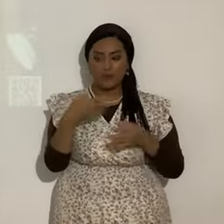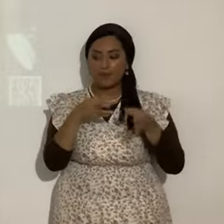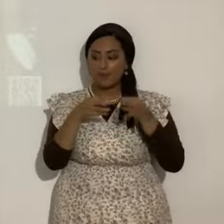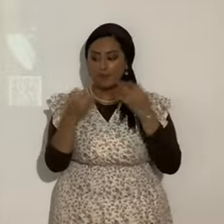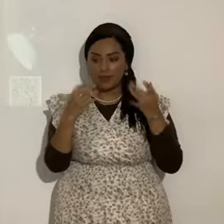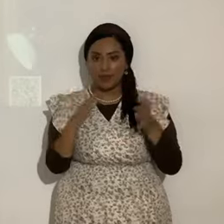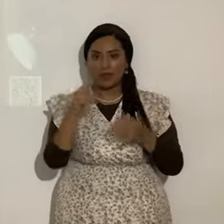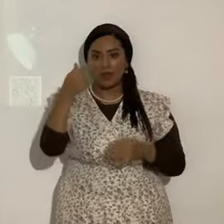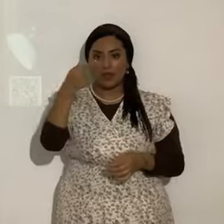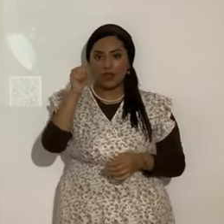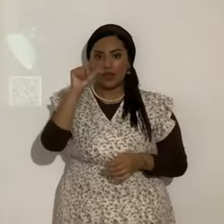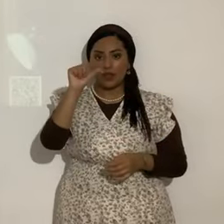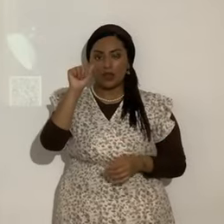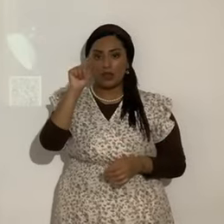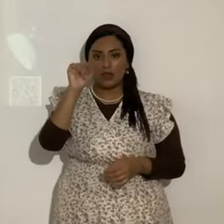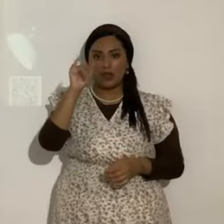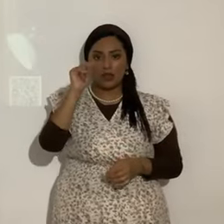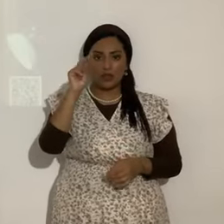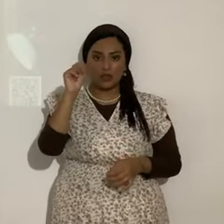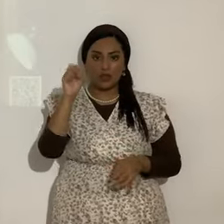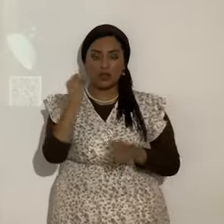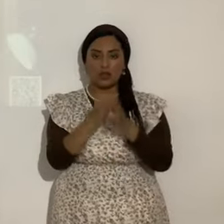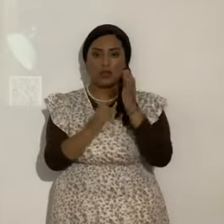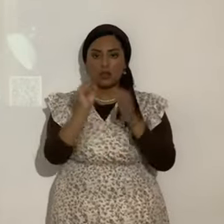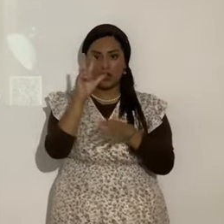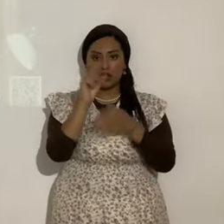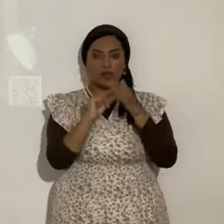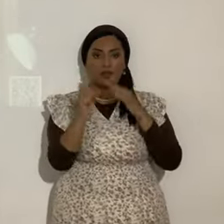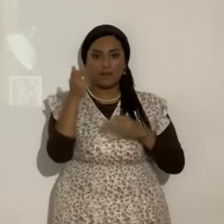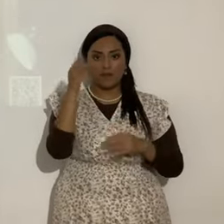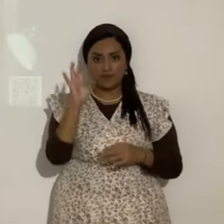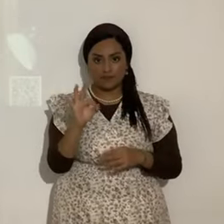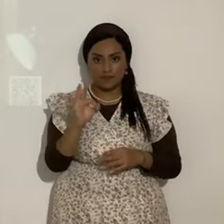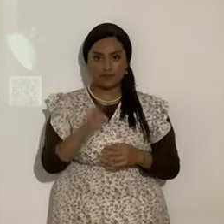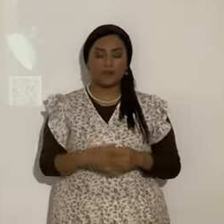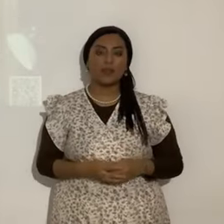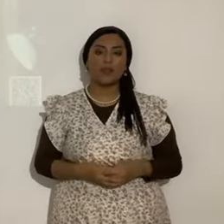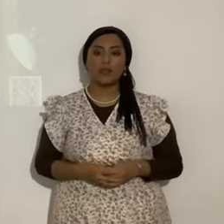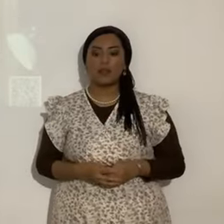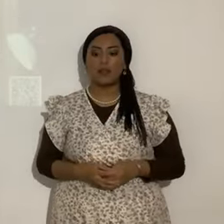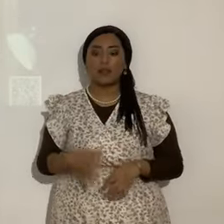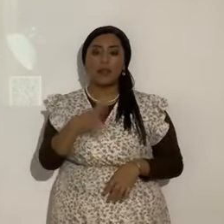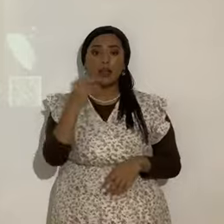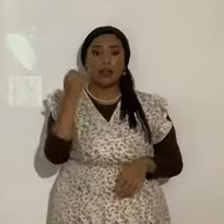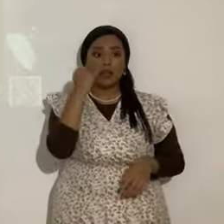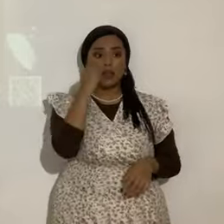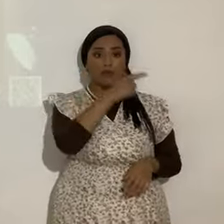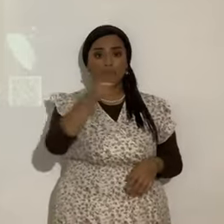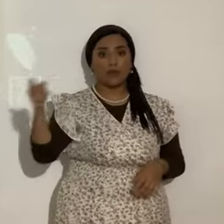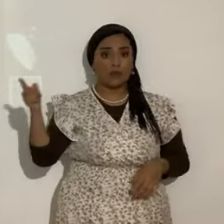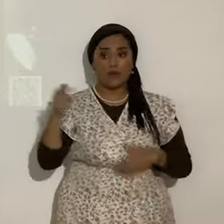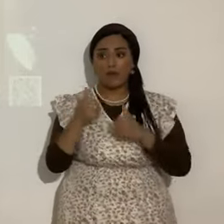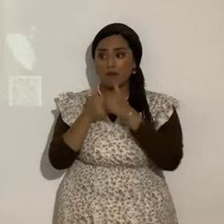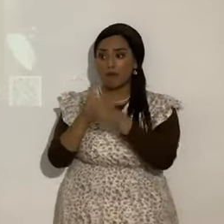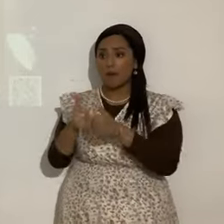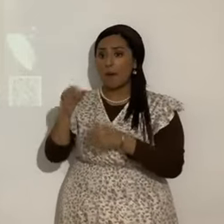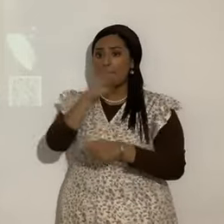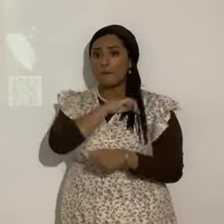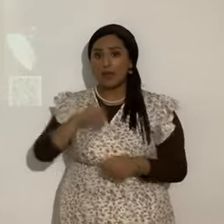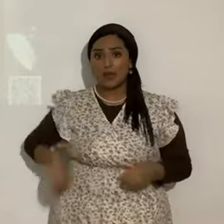Gálatas 3, 29. Ya lo leímos. Y si vosotros sois de Mashiach, ciertamente el